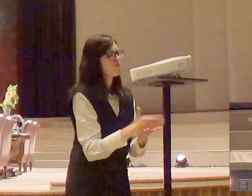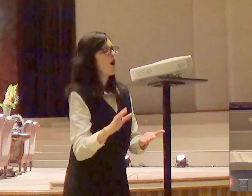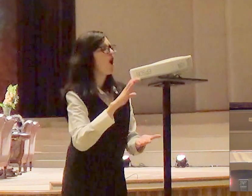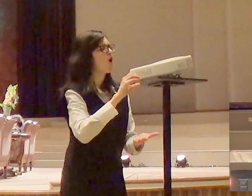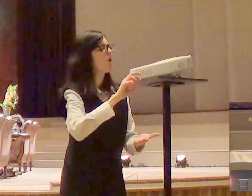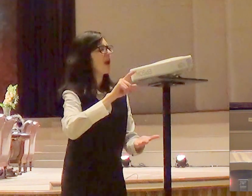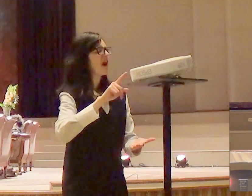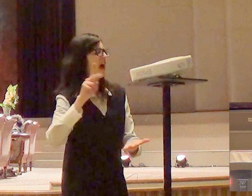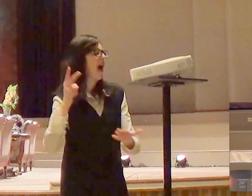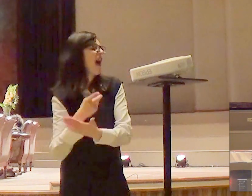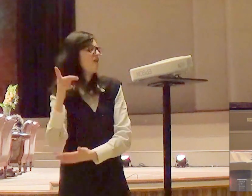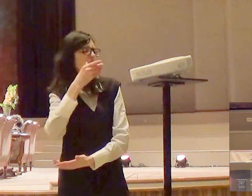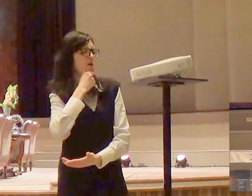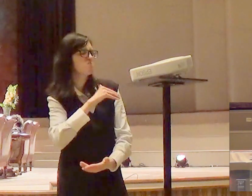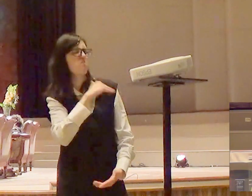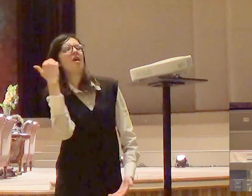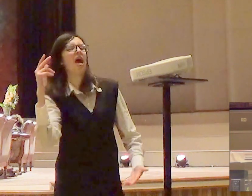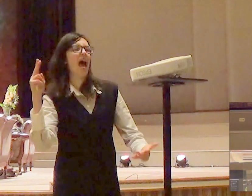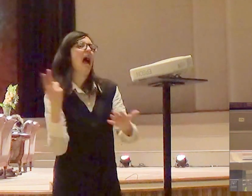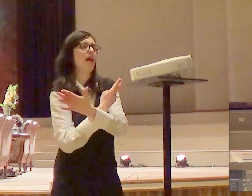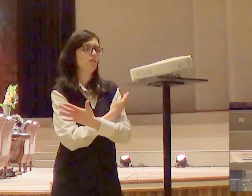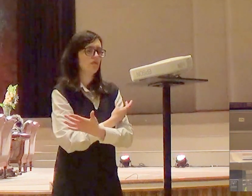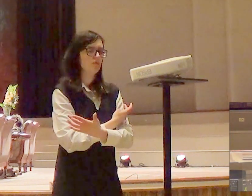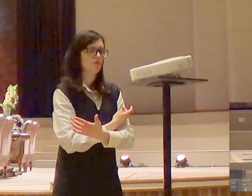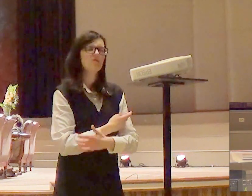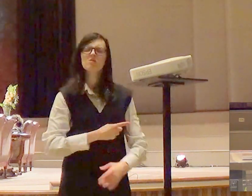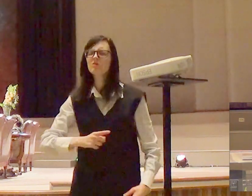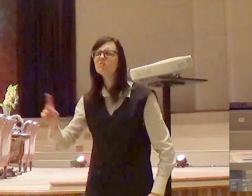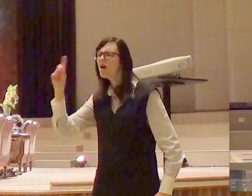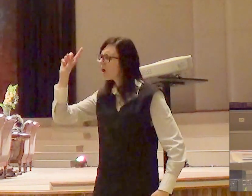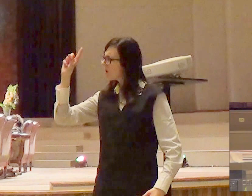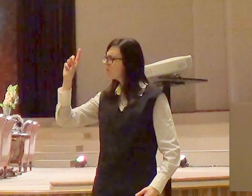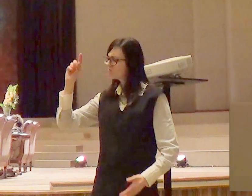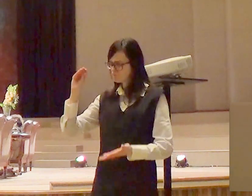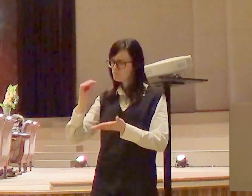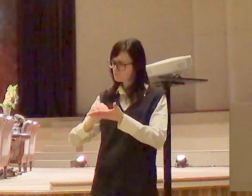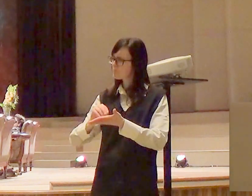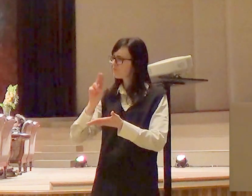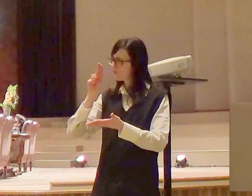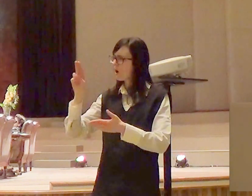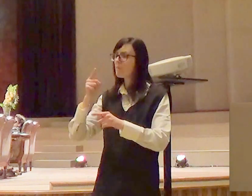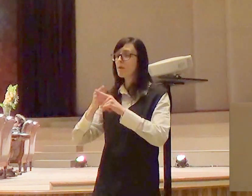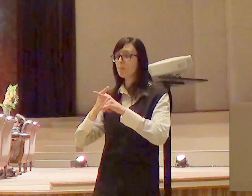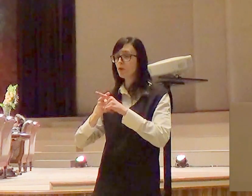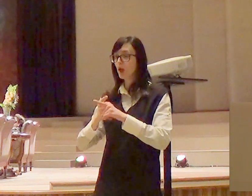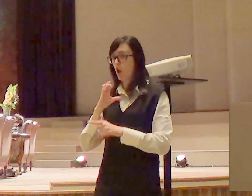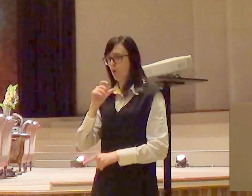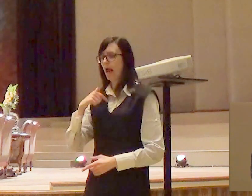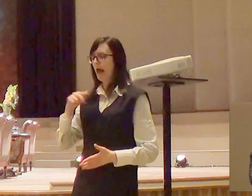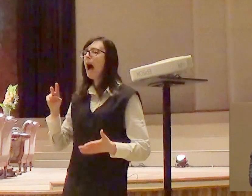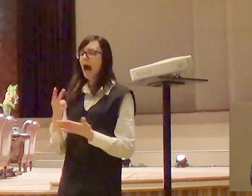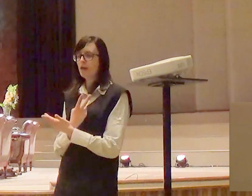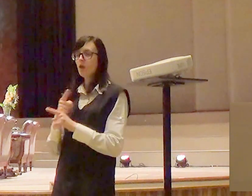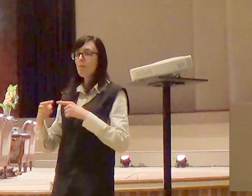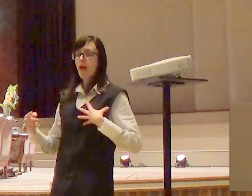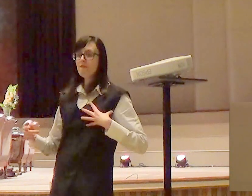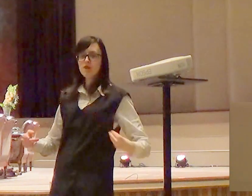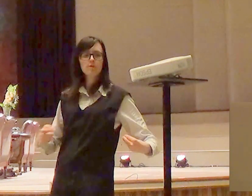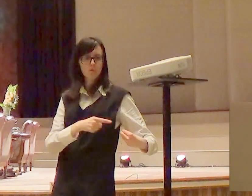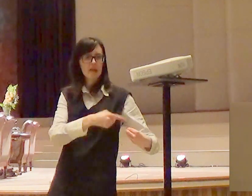não sabe por quê porque eles foram aqueles que Deus resgatou do meio daquilo